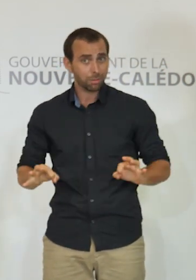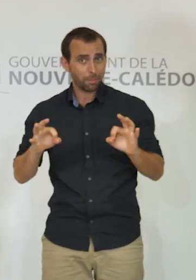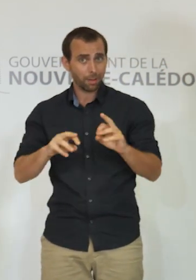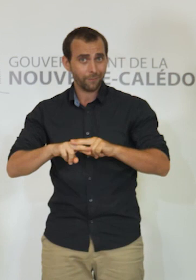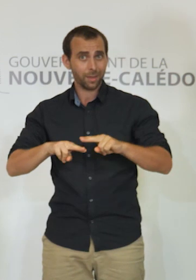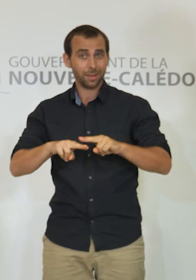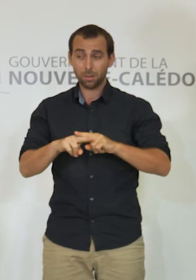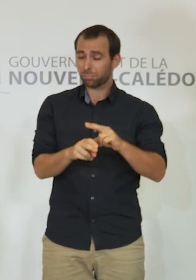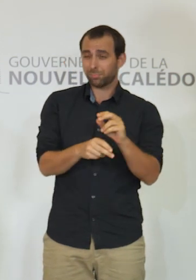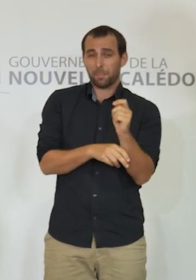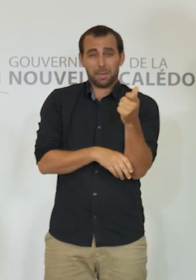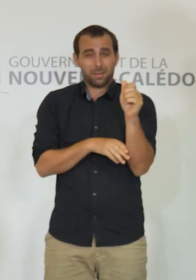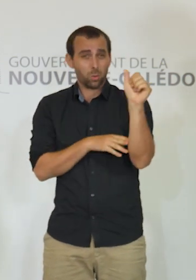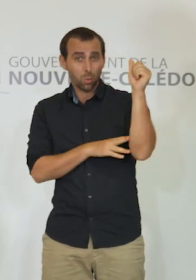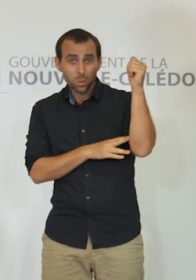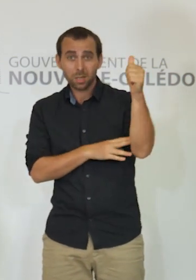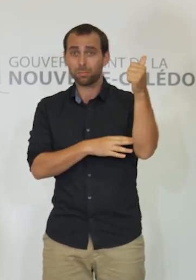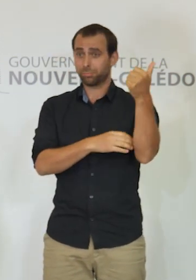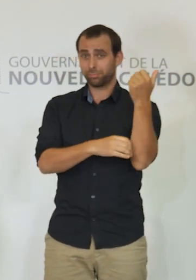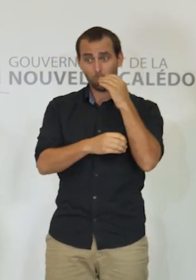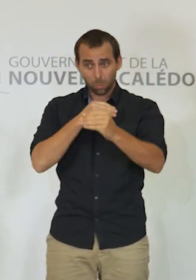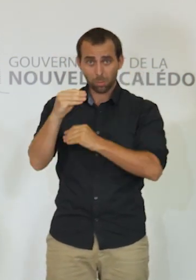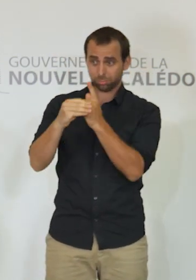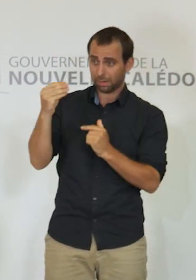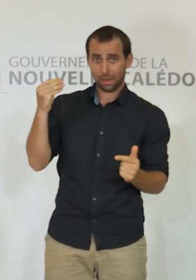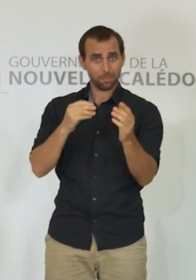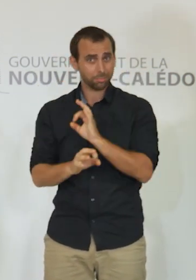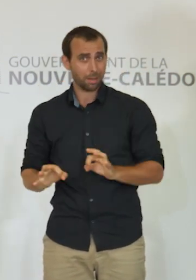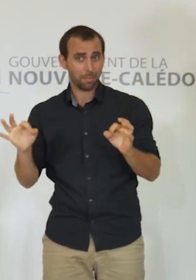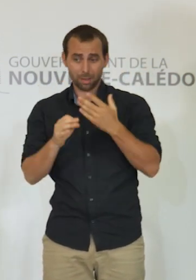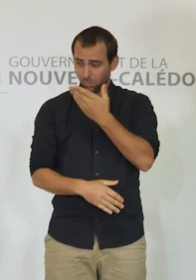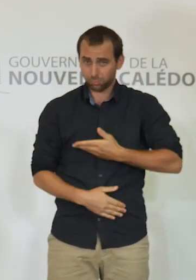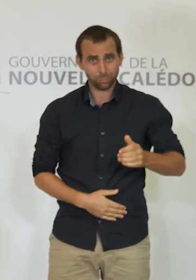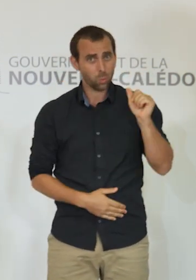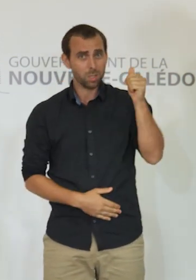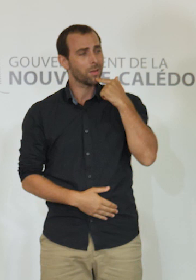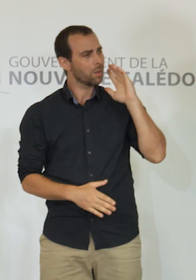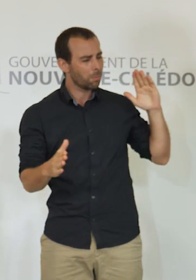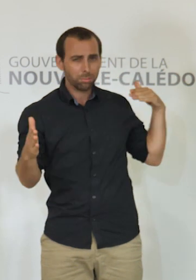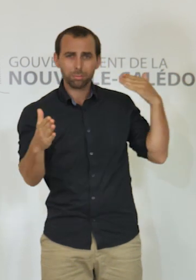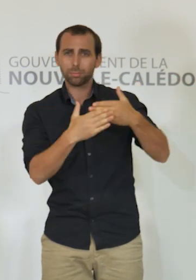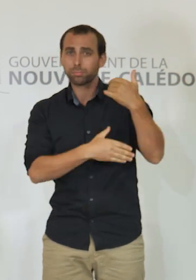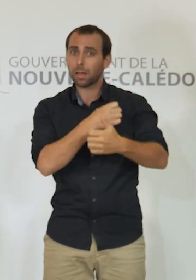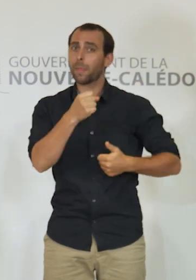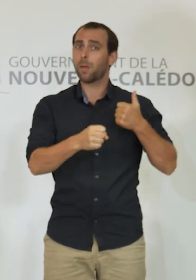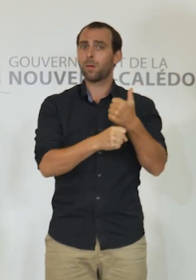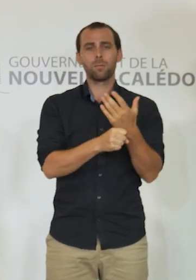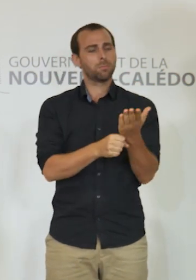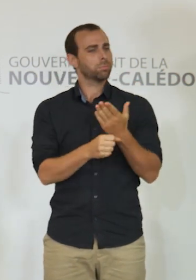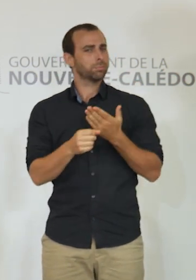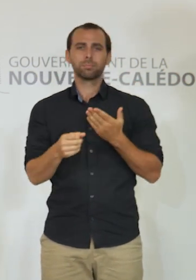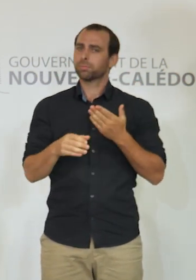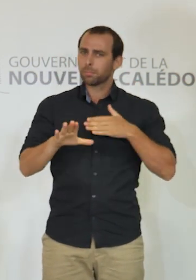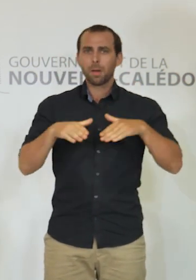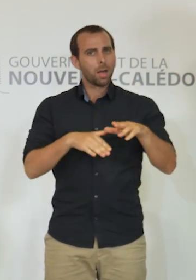a permis de vivre tout à fait normalement pendant près d'un an. Au-delà du bien-être de la population, l